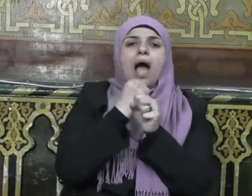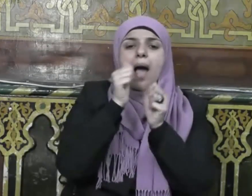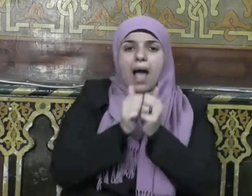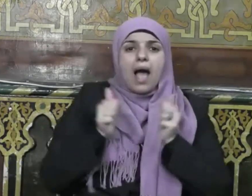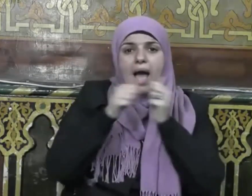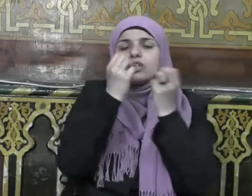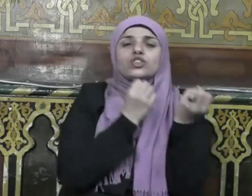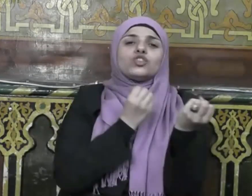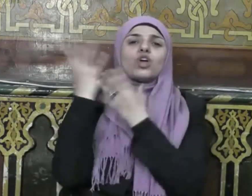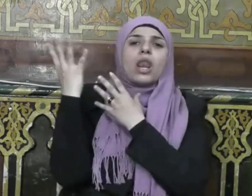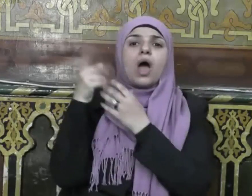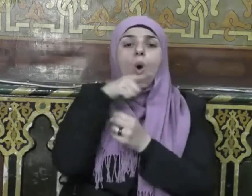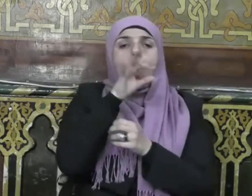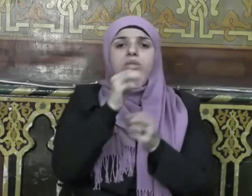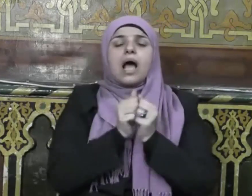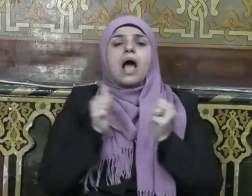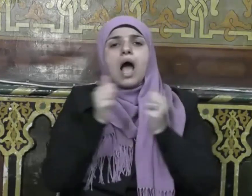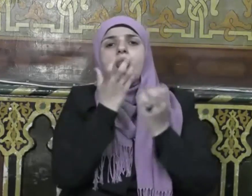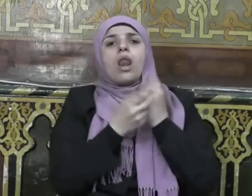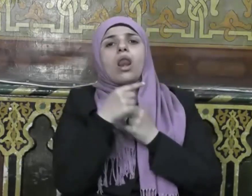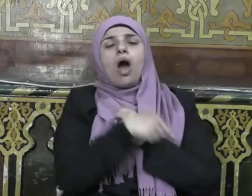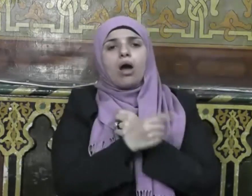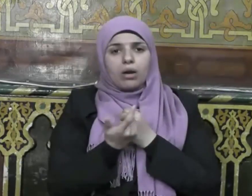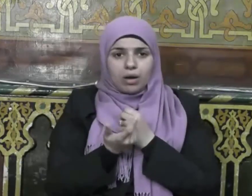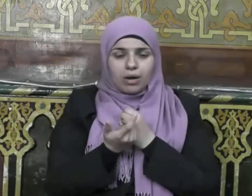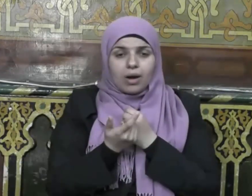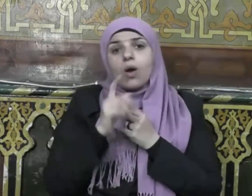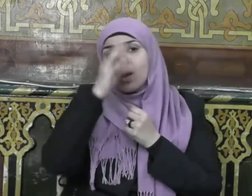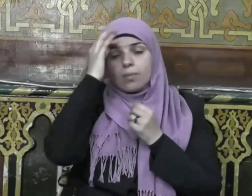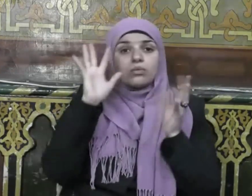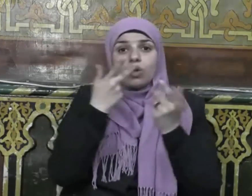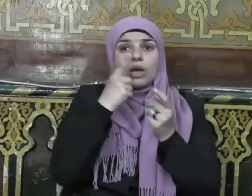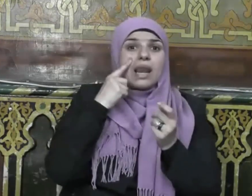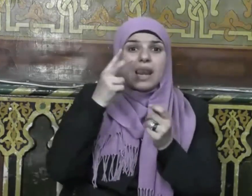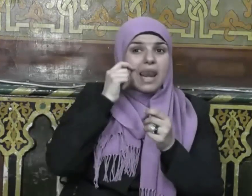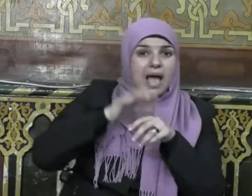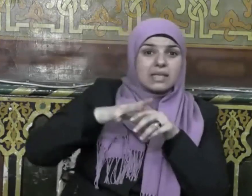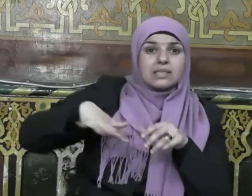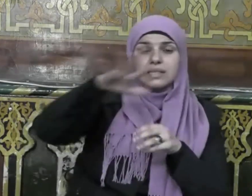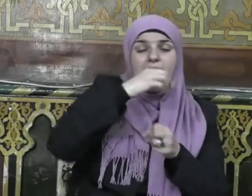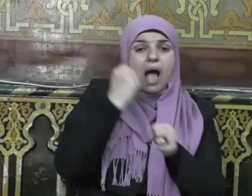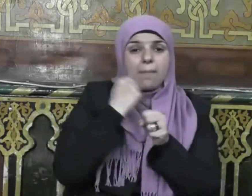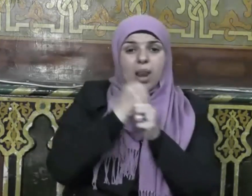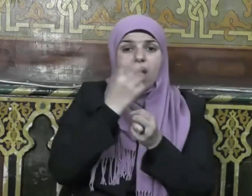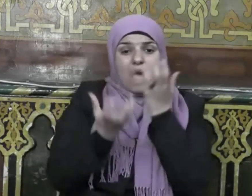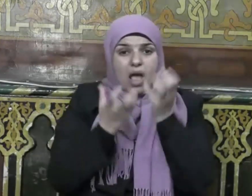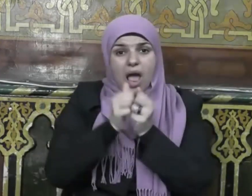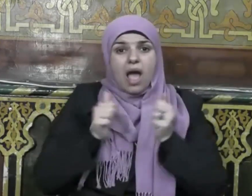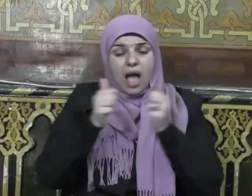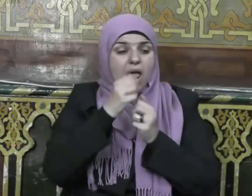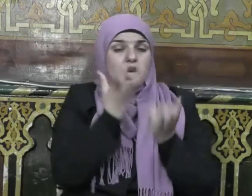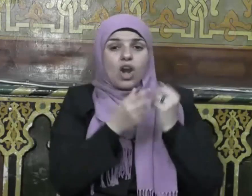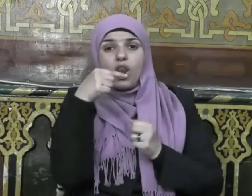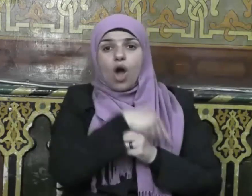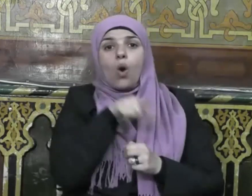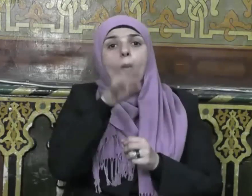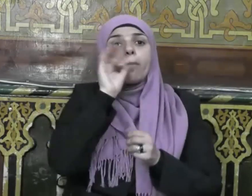وإنه لمن أهل النار ويعمل فيما يرى الناس عمل أهل النار وهو من أهل الجنة